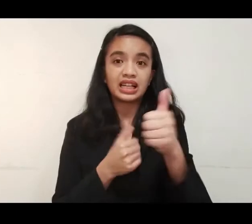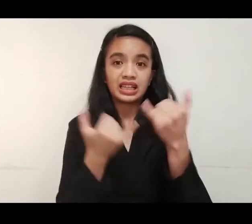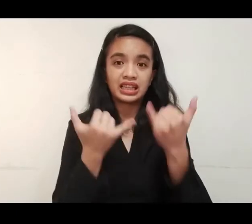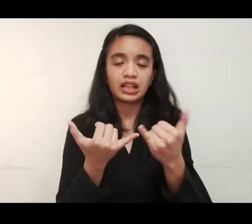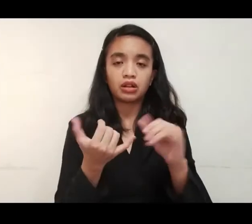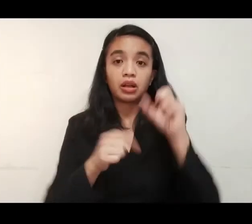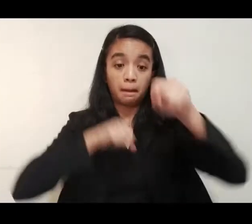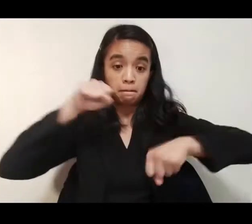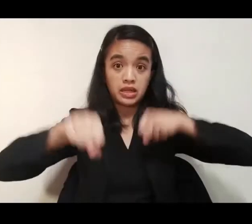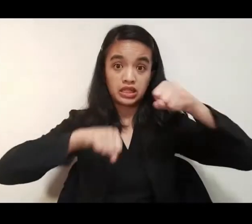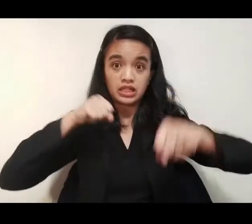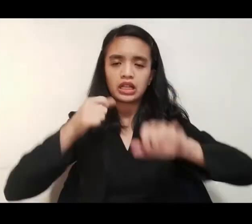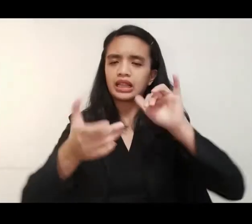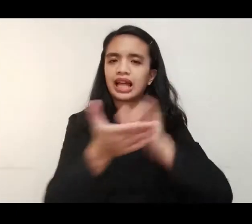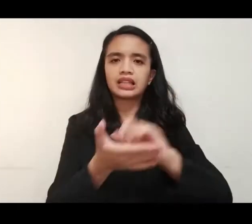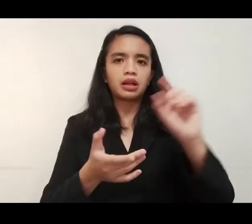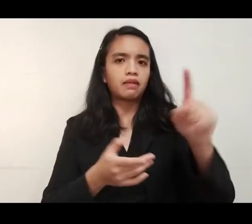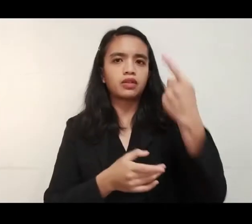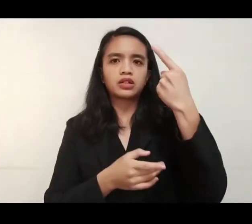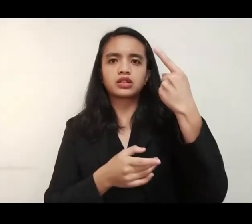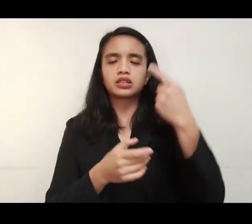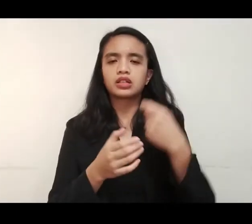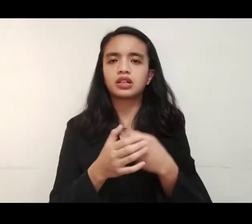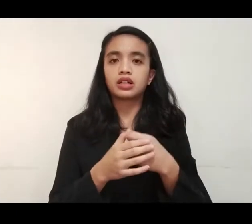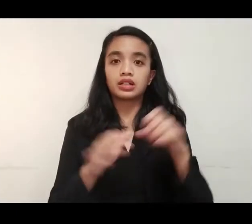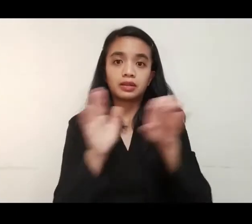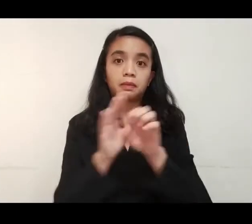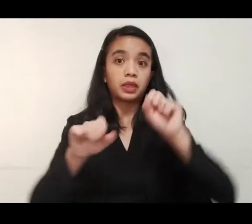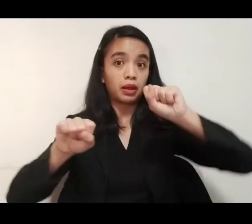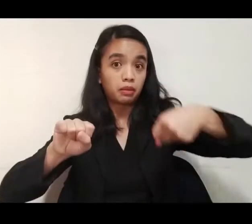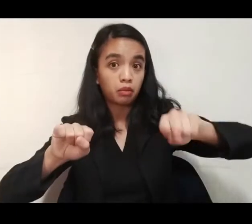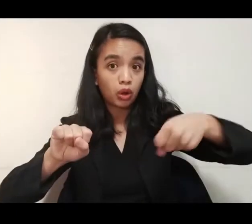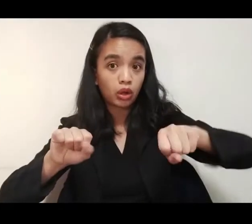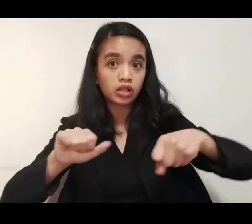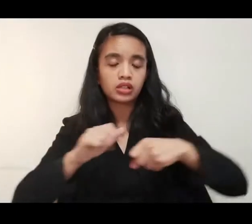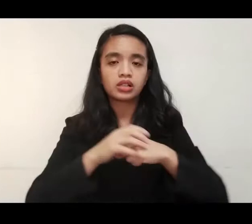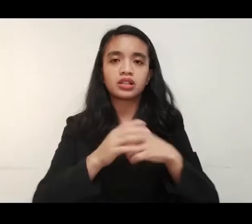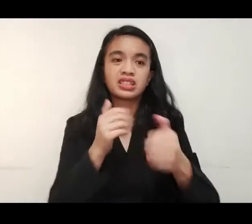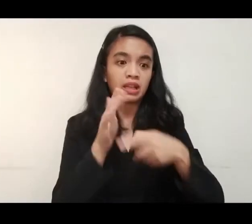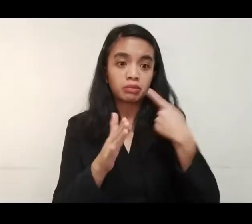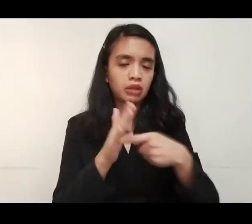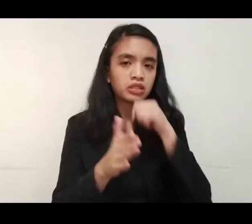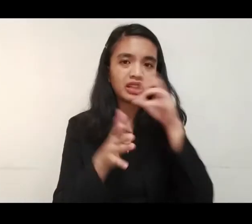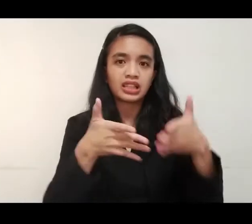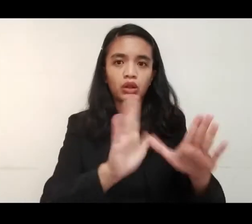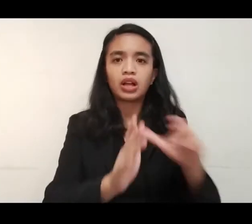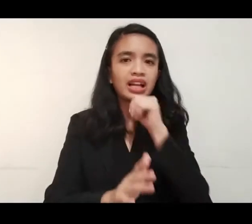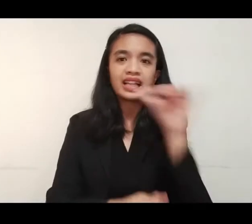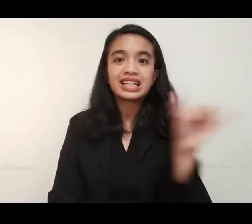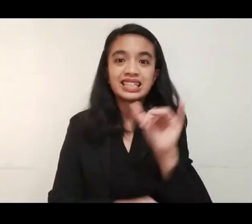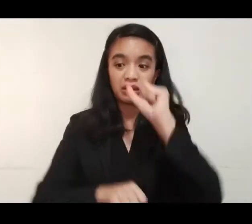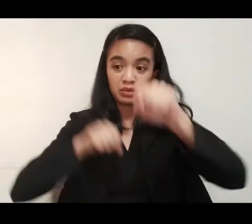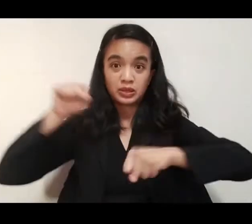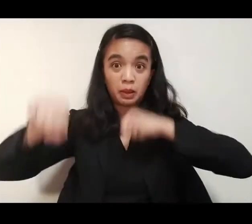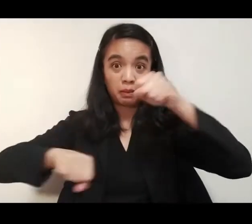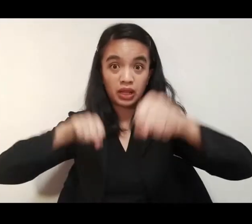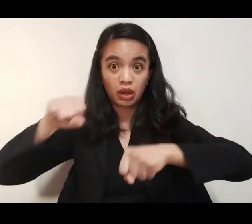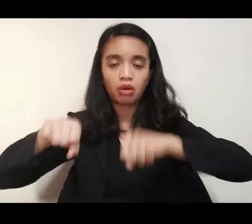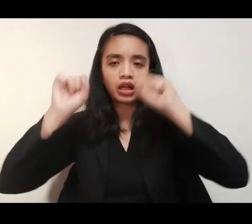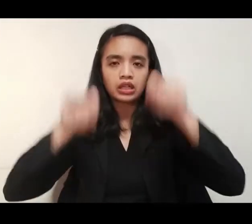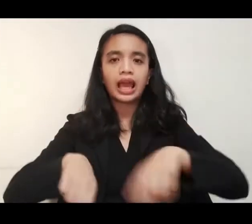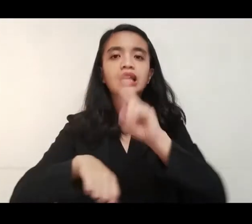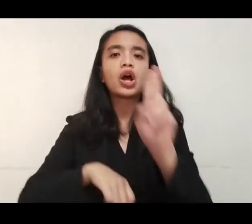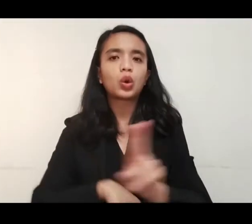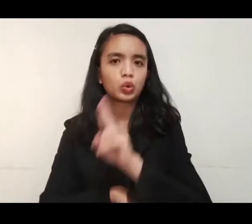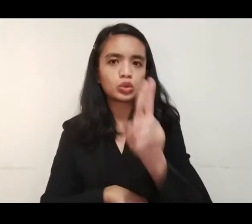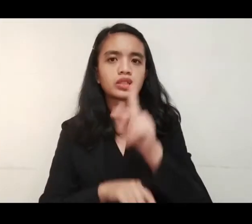transportation natin ngayon. So, yung mga garonga, yung mga motor, pagbisa, hindi pa sila allowed. Hindi katulad sa bike. Normally, ito